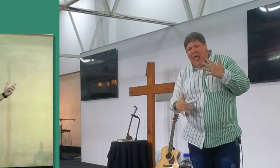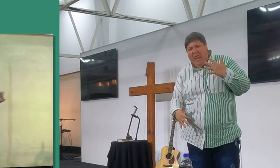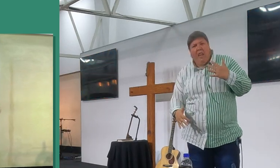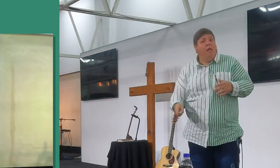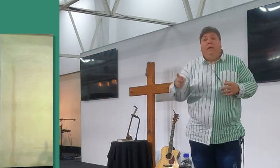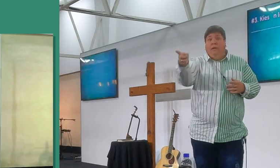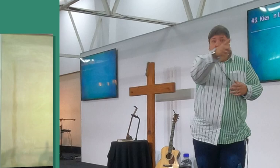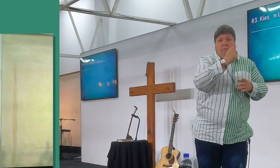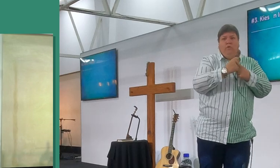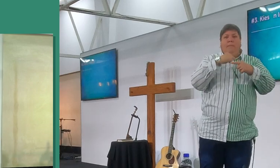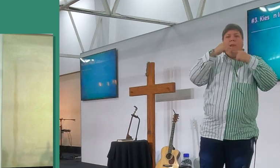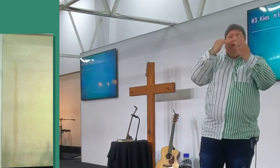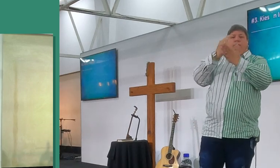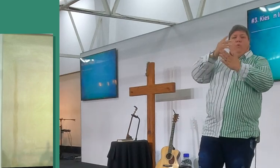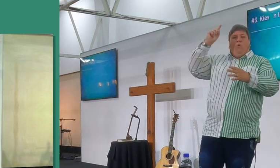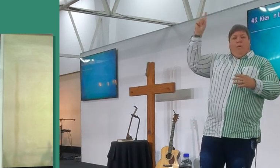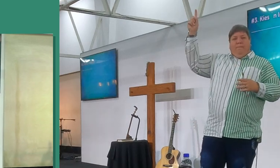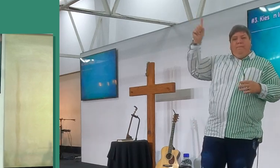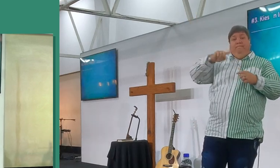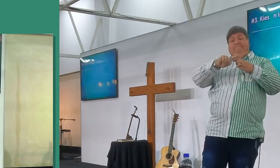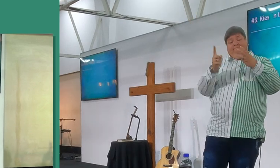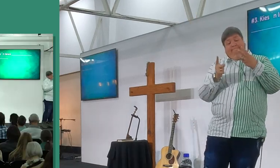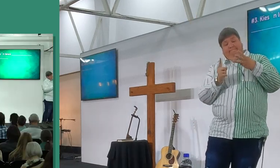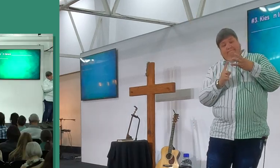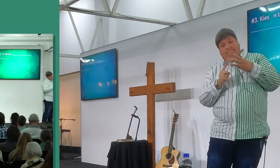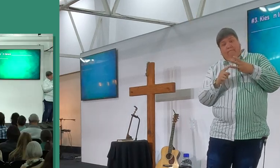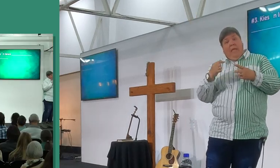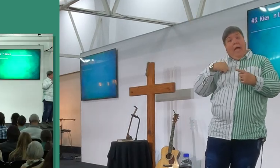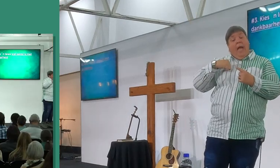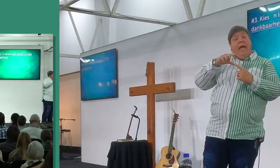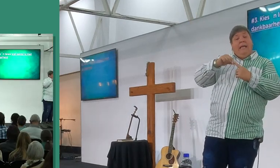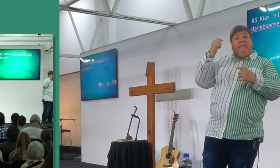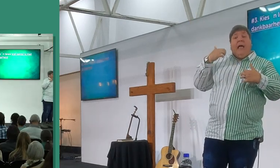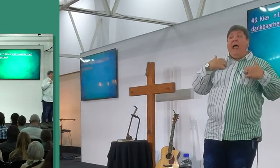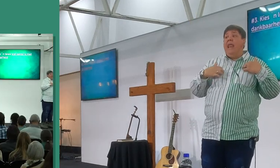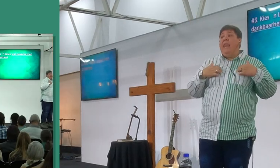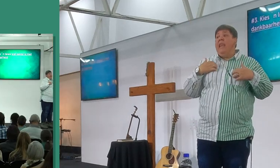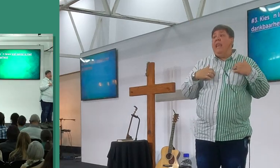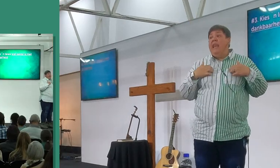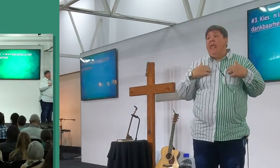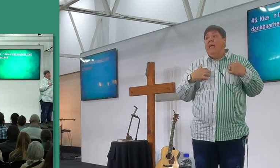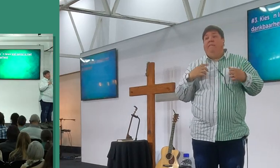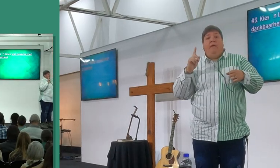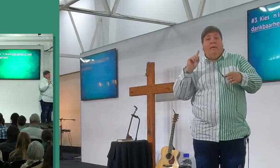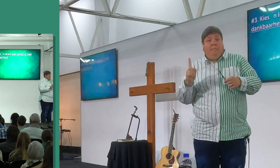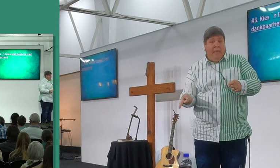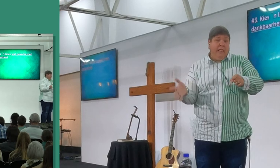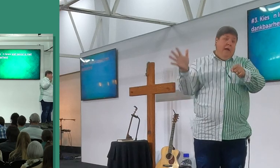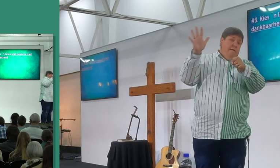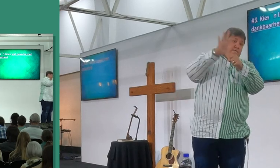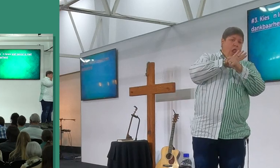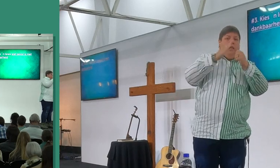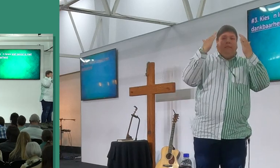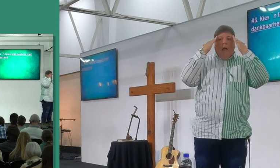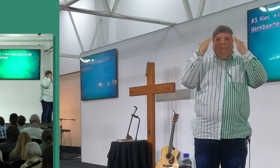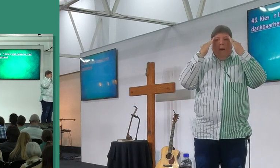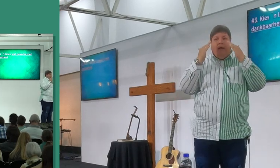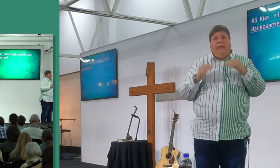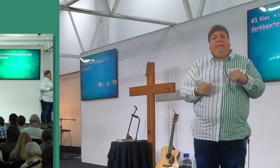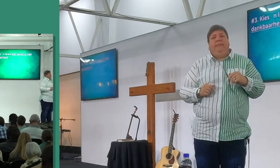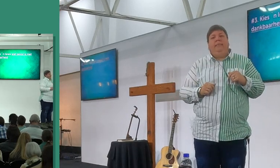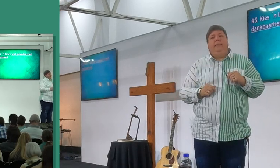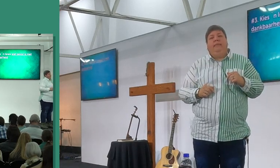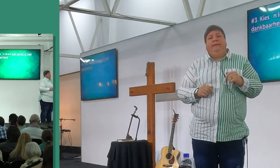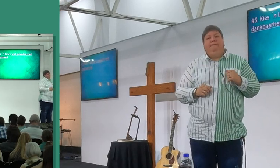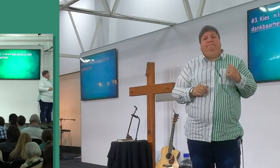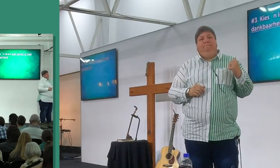dit is nie recht vir jy nie, oké, nummer volgende, nummer drie, ek kies een leven, wat gevul is met dankbaarheid, nou, wat ons nou gesê, het luister